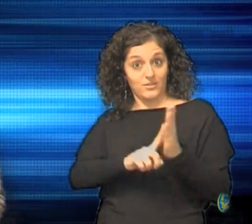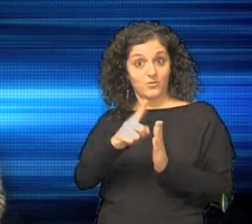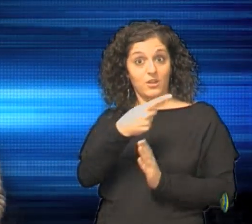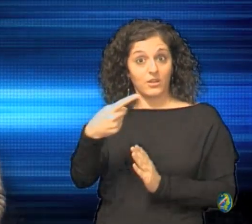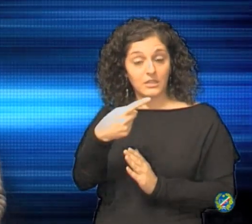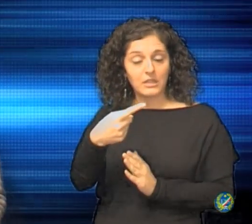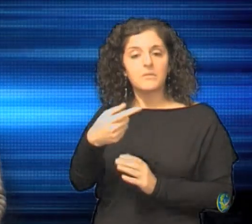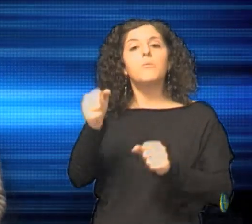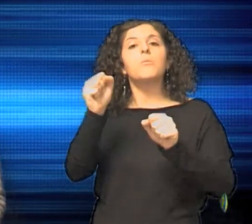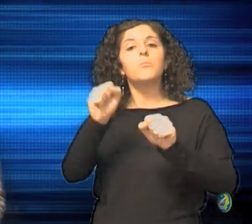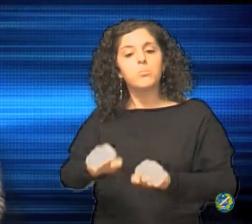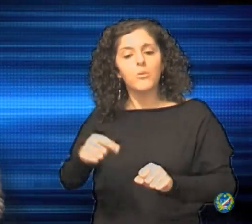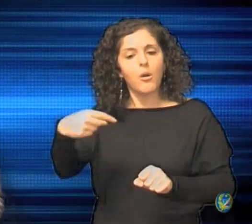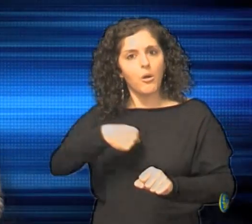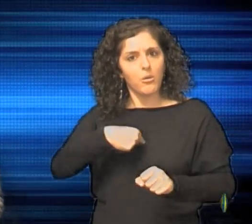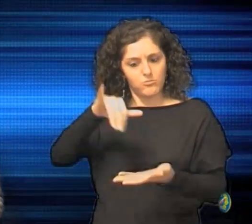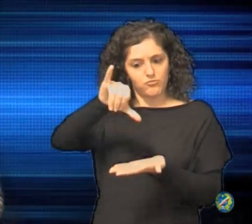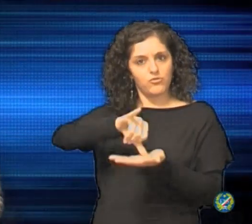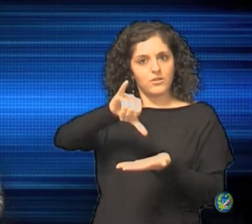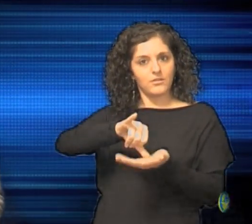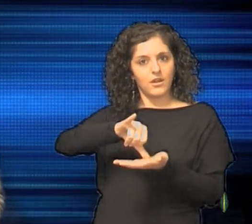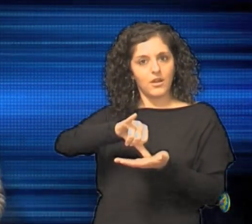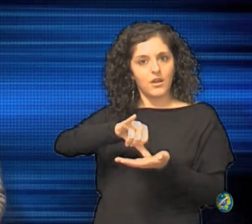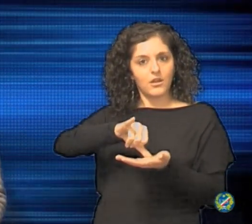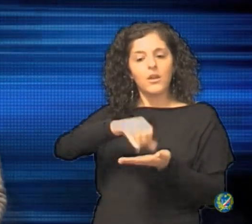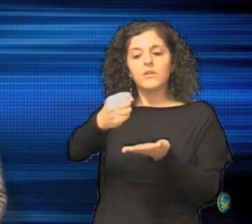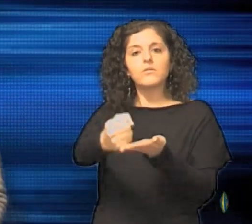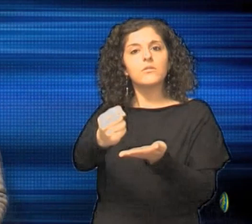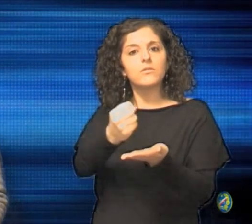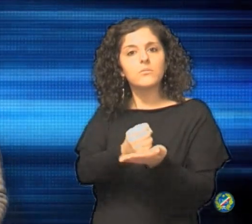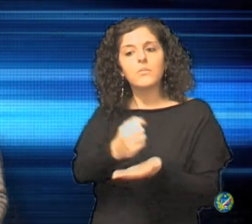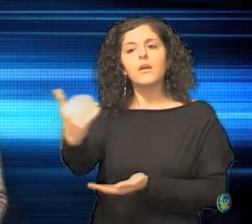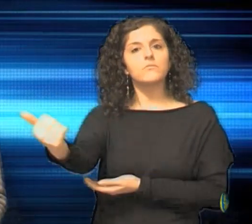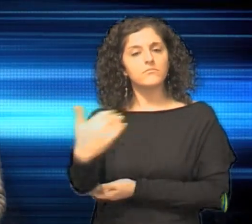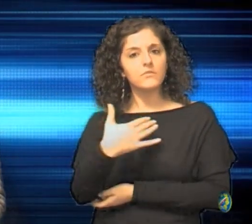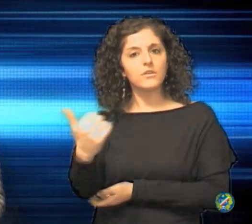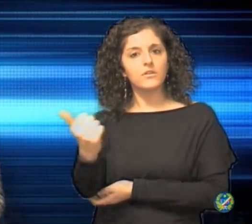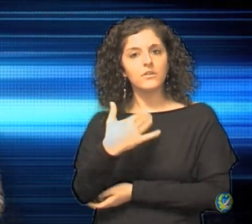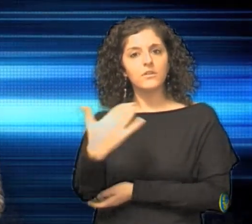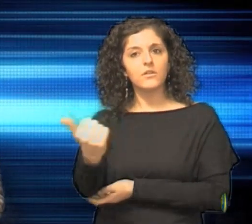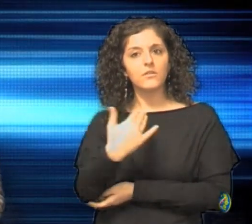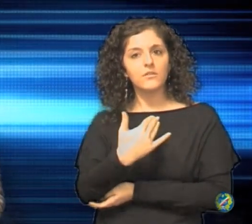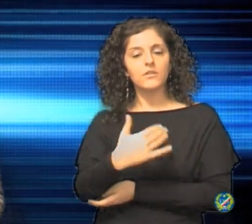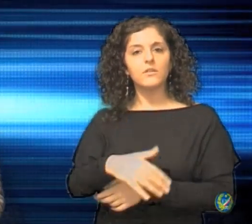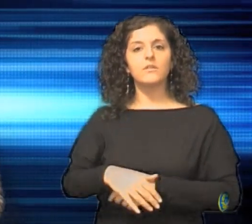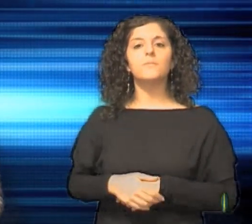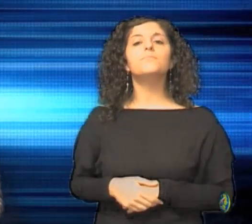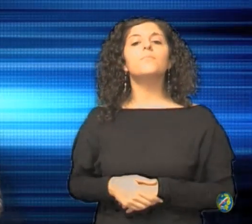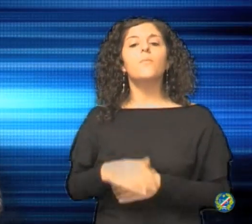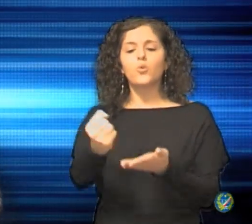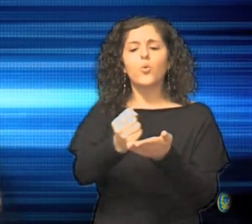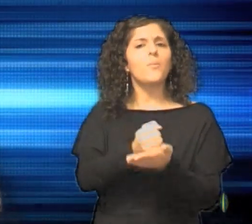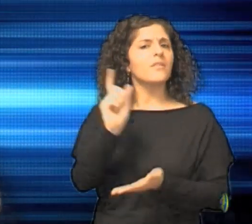inviare qui alla sede centrale la documentazione. Quale?